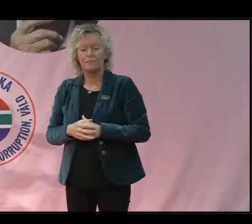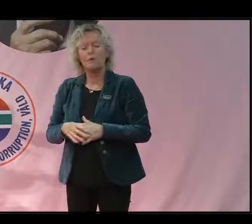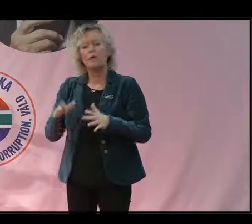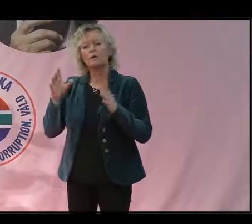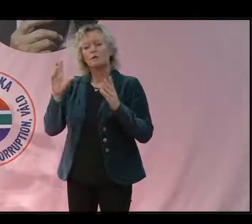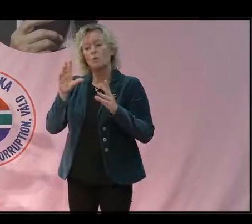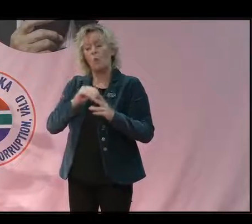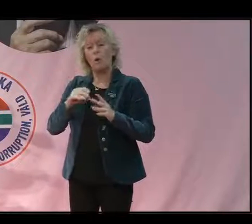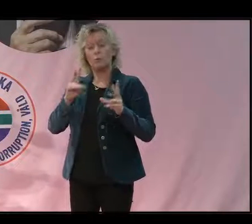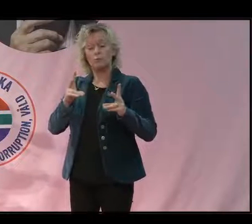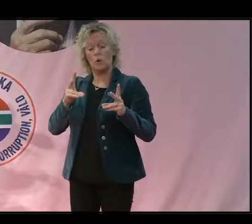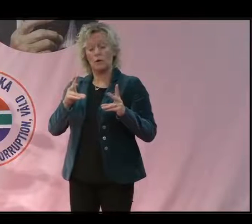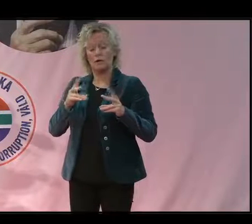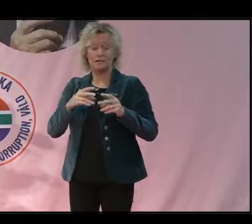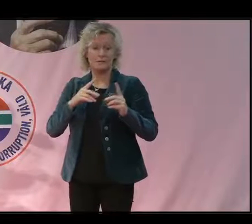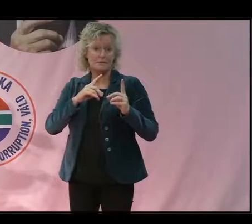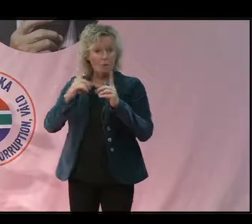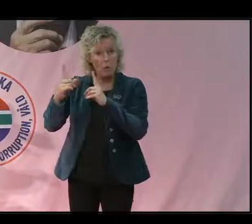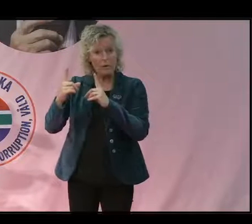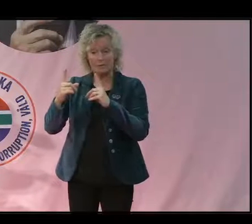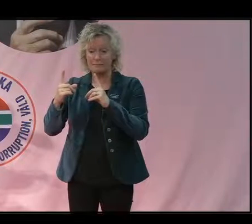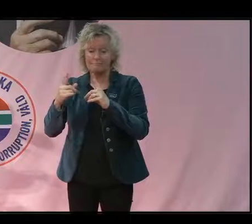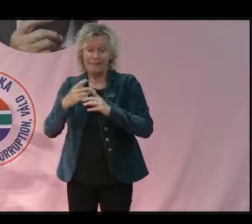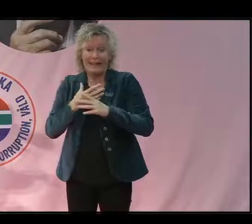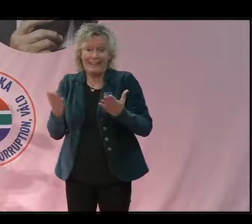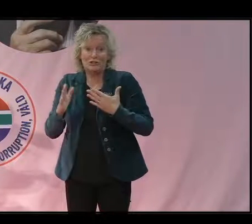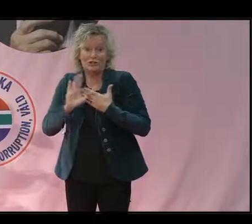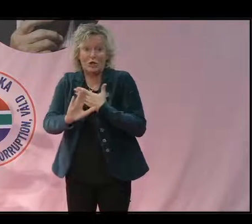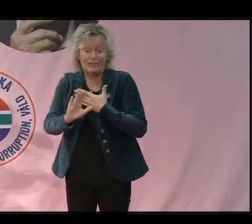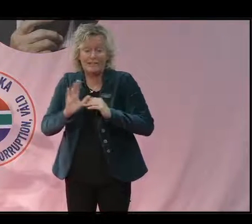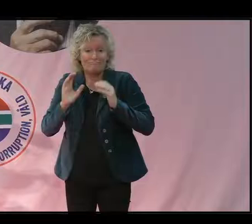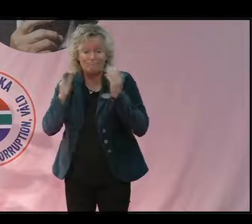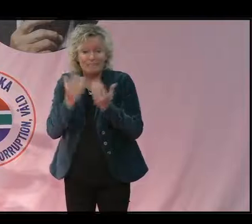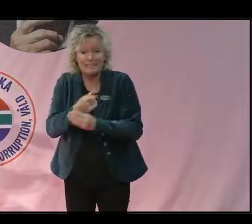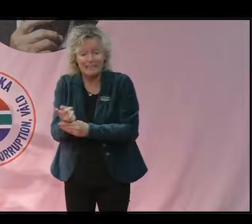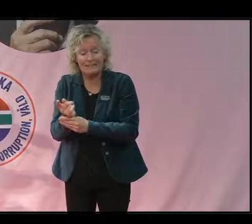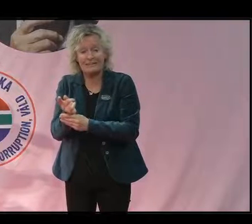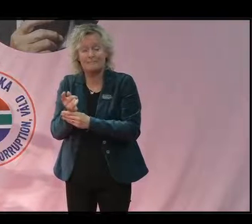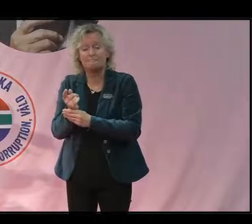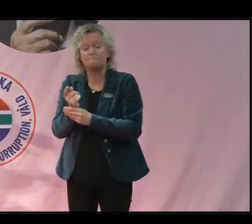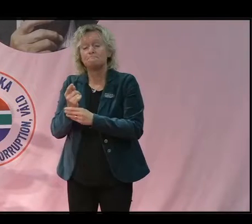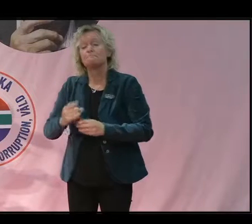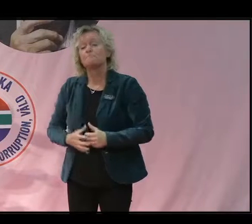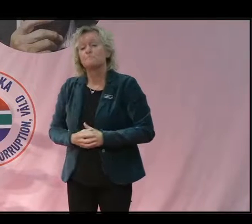Tillsammans med det faktum att skogen inte har tillräckligt mycket skydd. Åtminstone inte i praktiken.